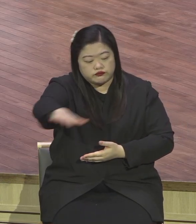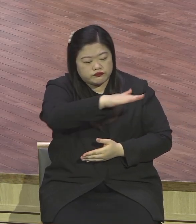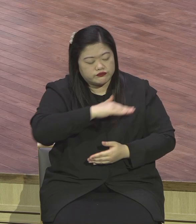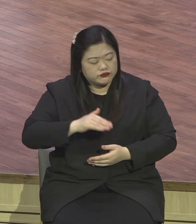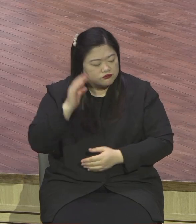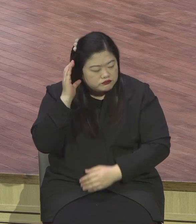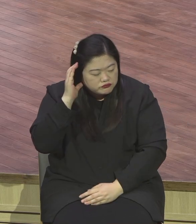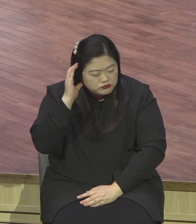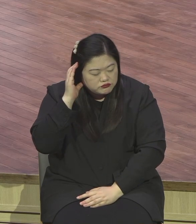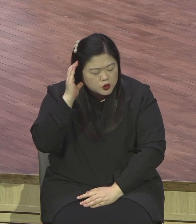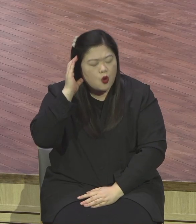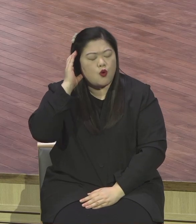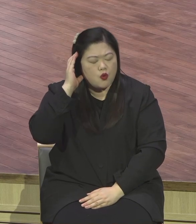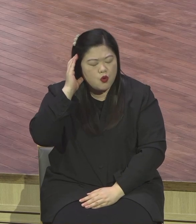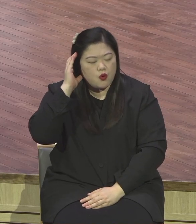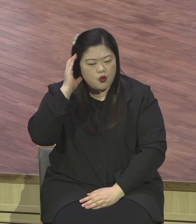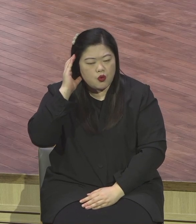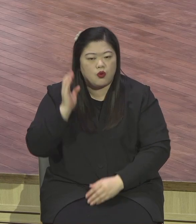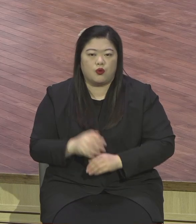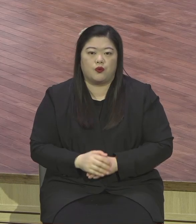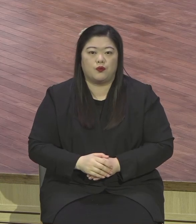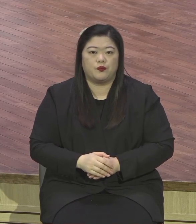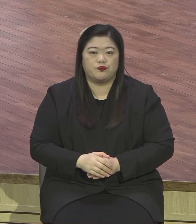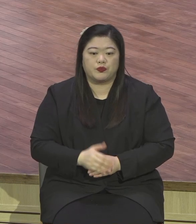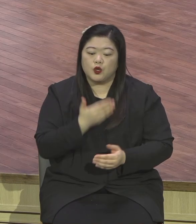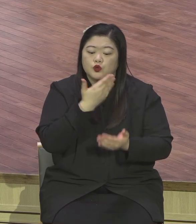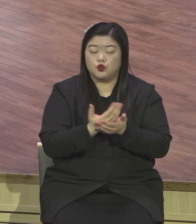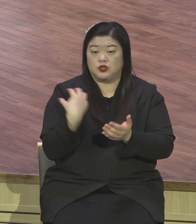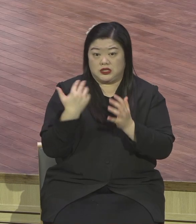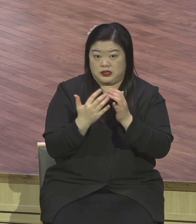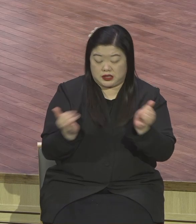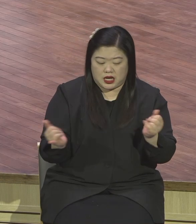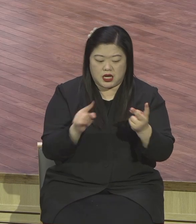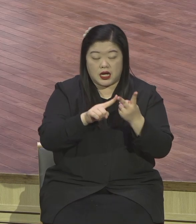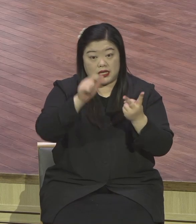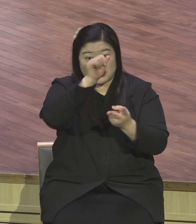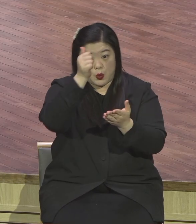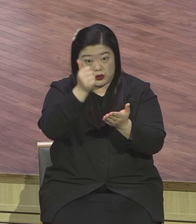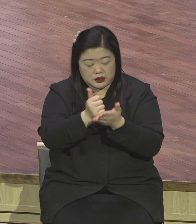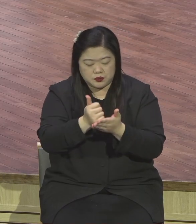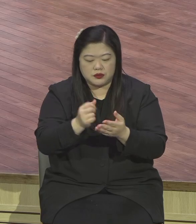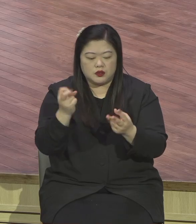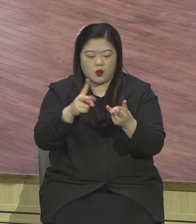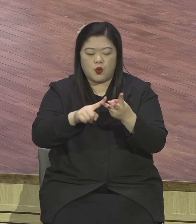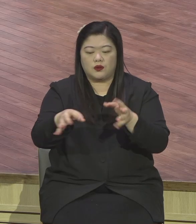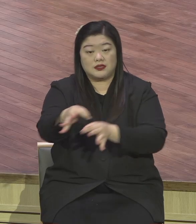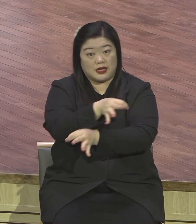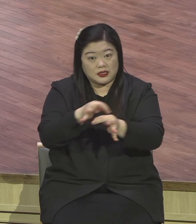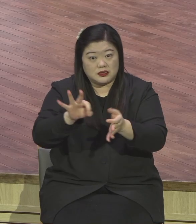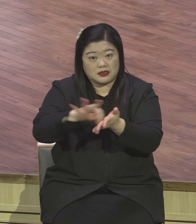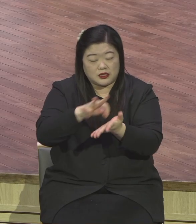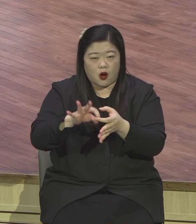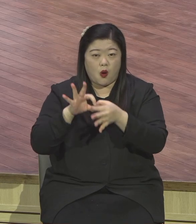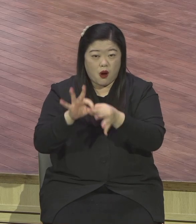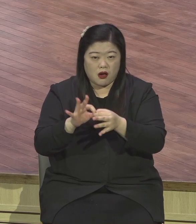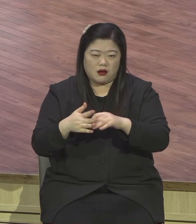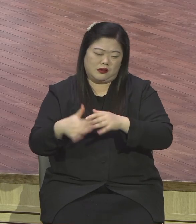교회의 핵심 중기자들이 모여서 일을 새해 일을 한 달 안에 10억을 하나님께 드리겠습니다.